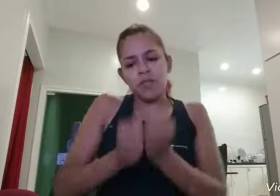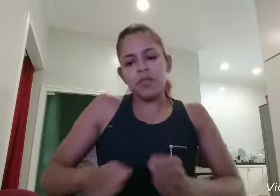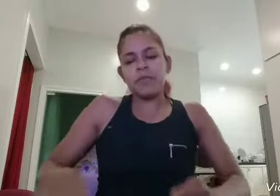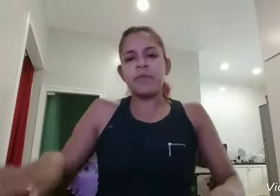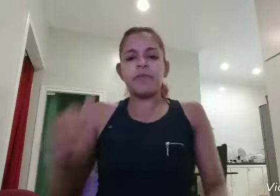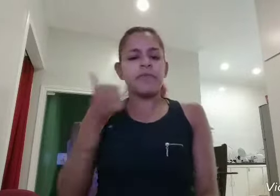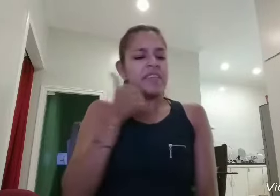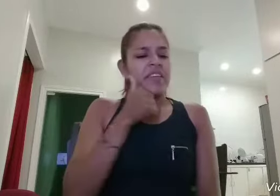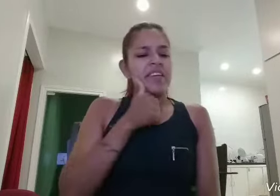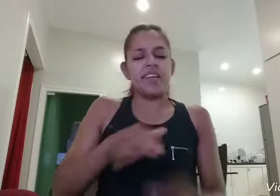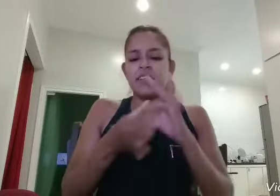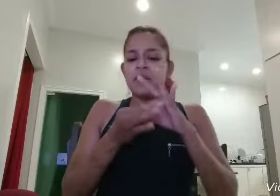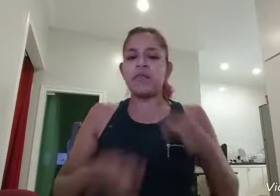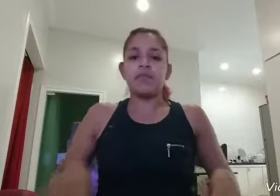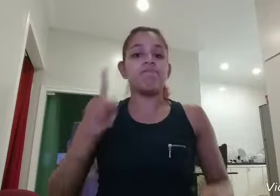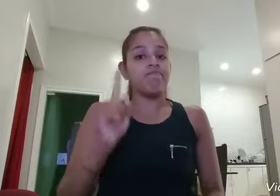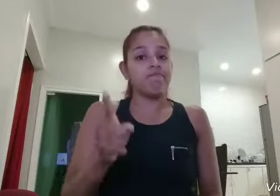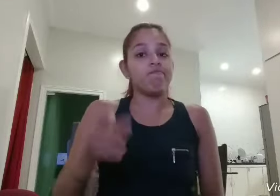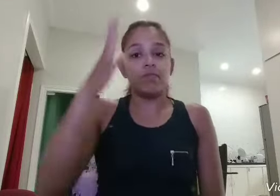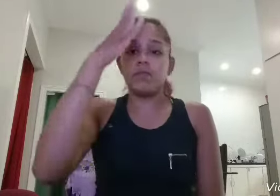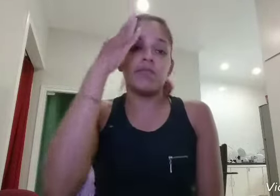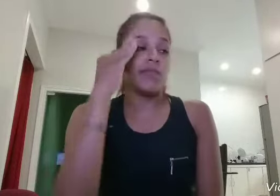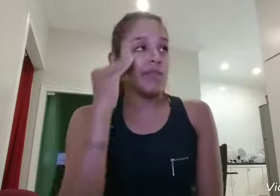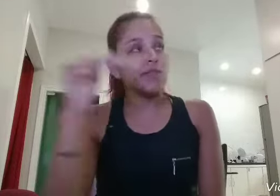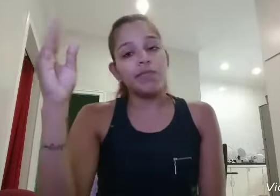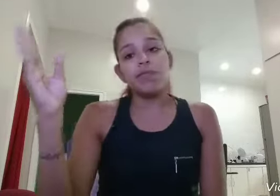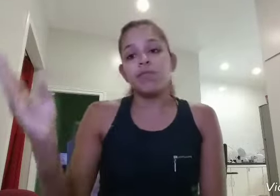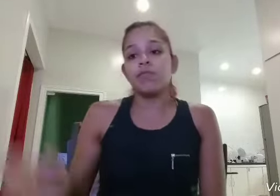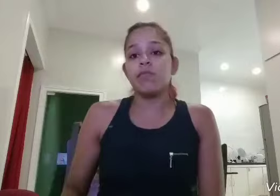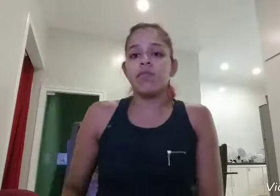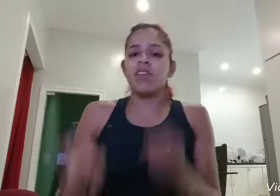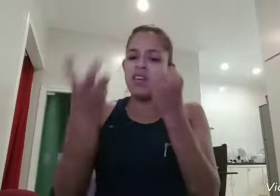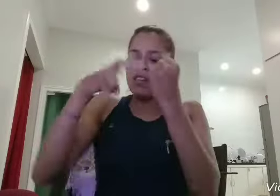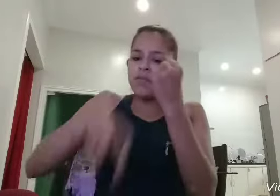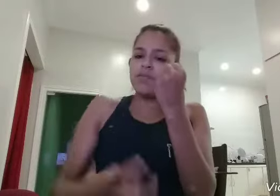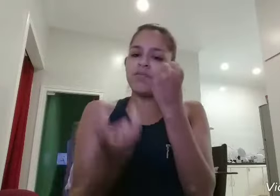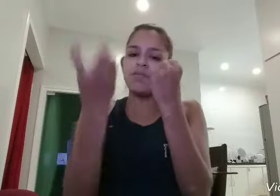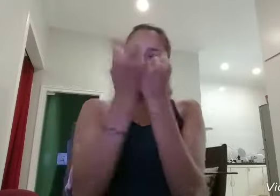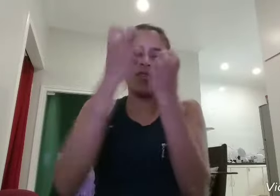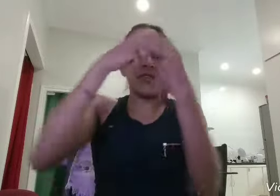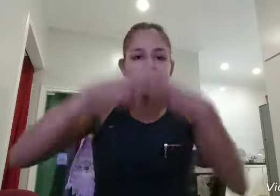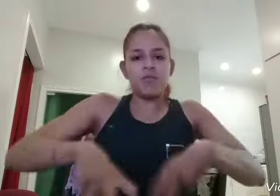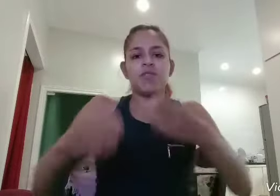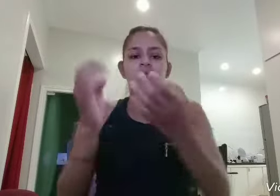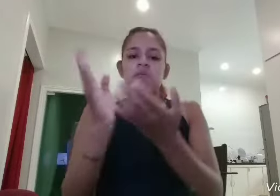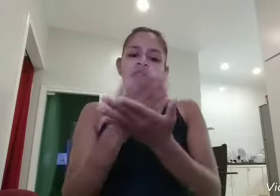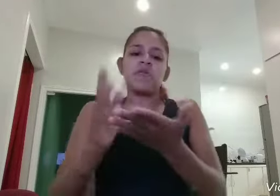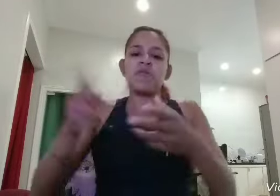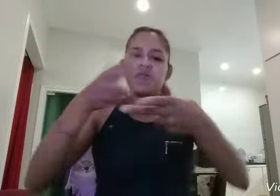ter amor Ela não prestava e você sabia Se não te dava sem alguma coisa